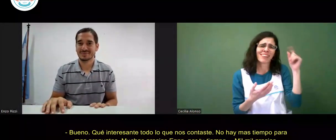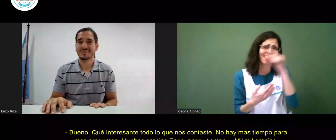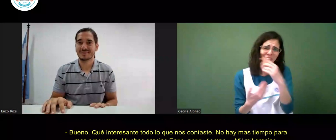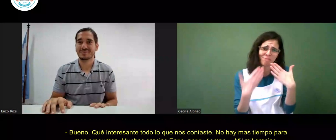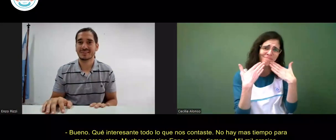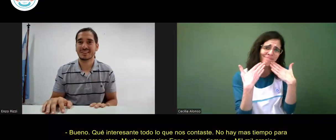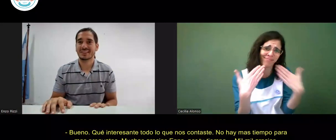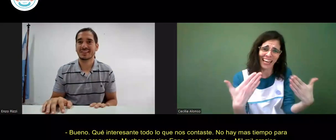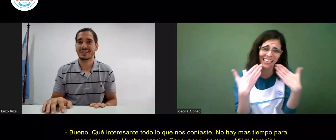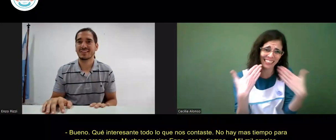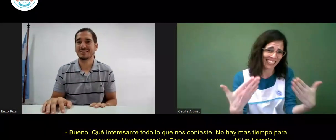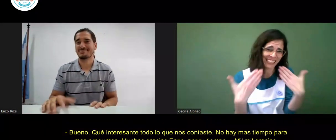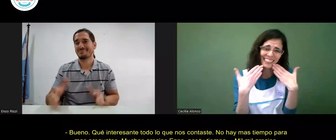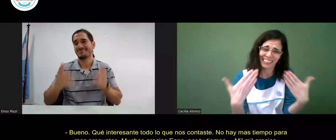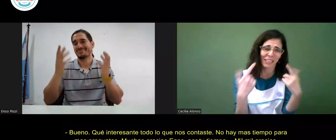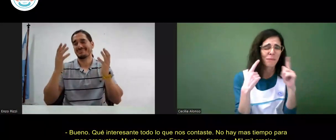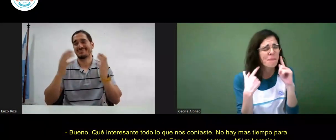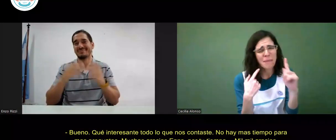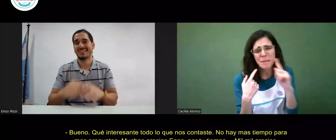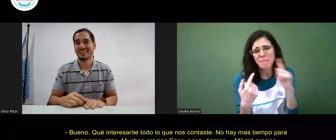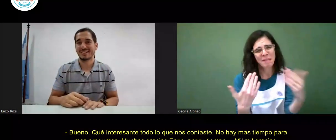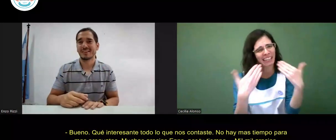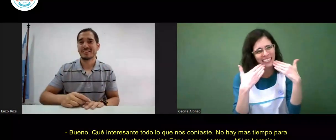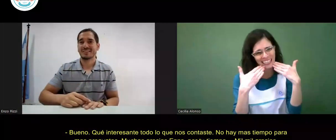Enzo por tu tiempo mil mil gracias